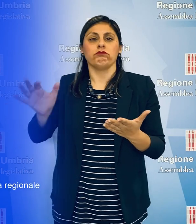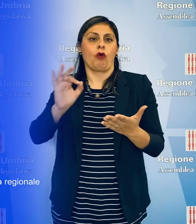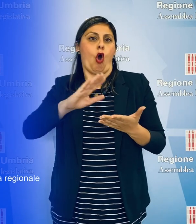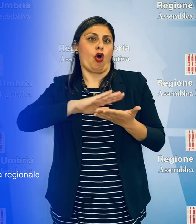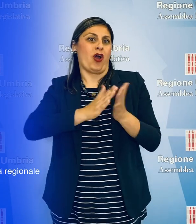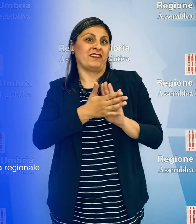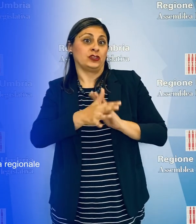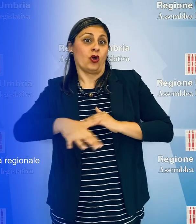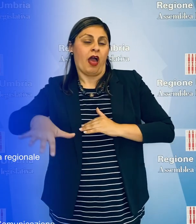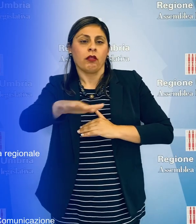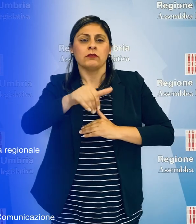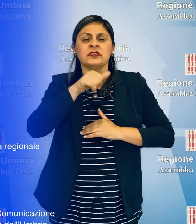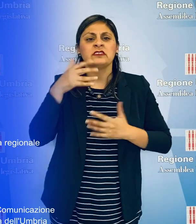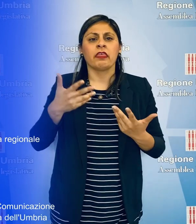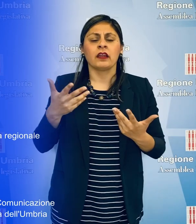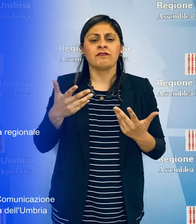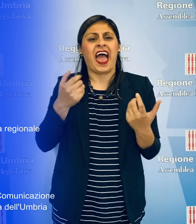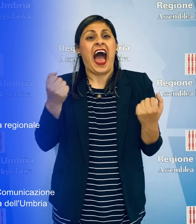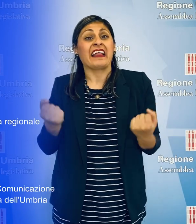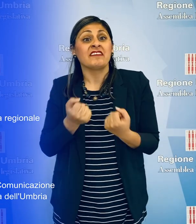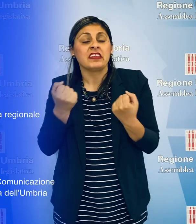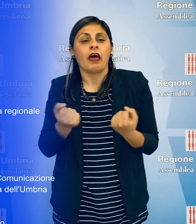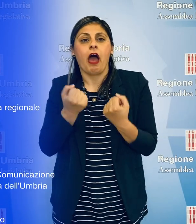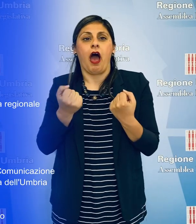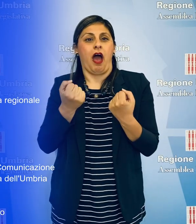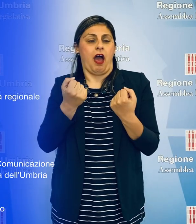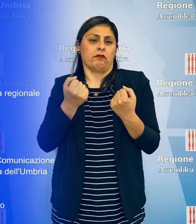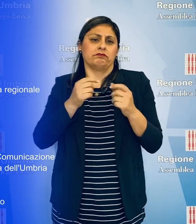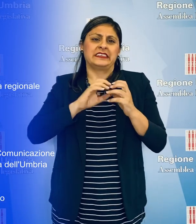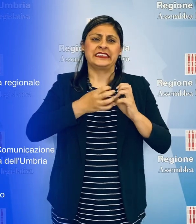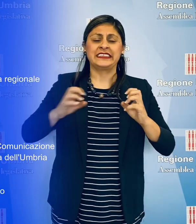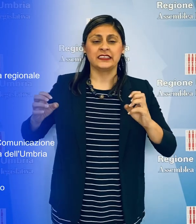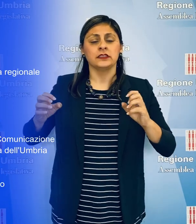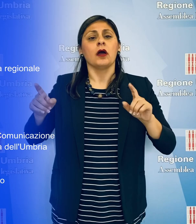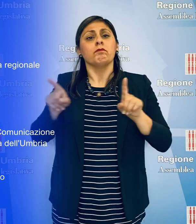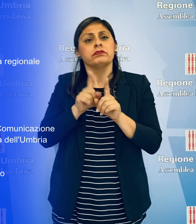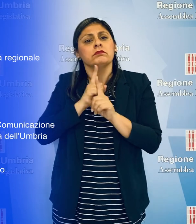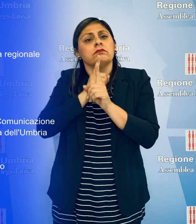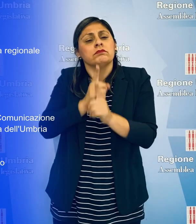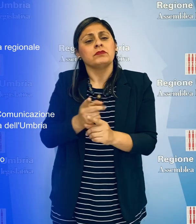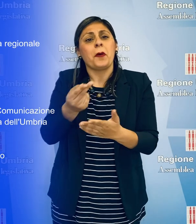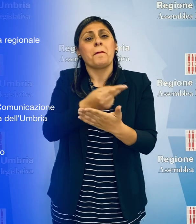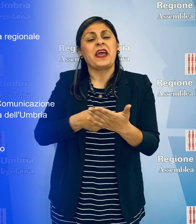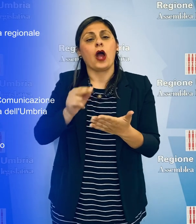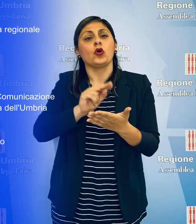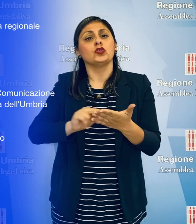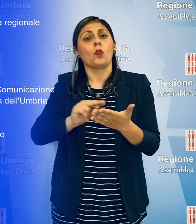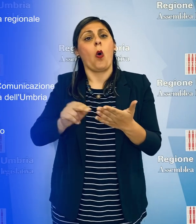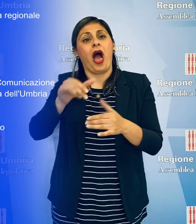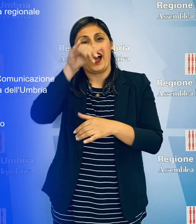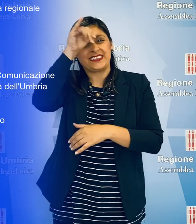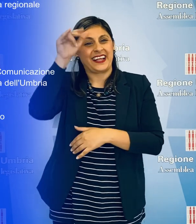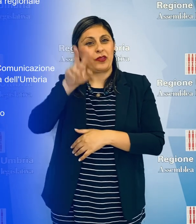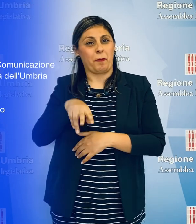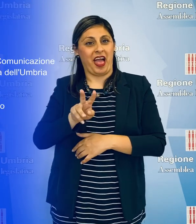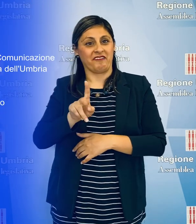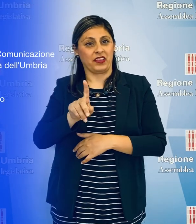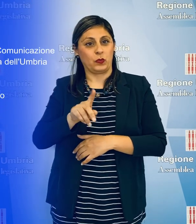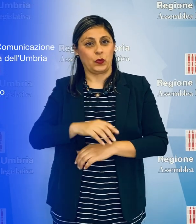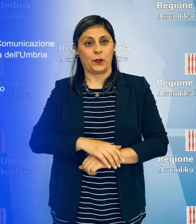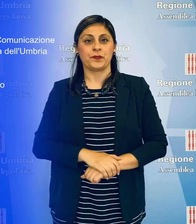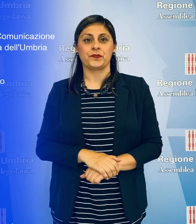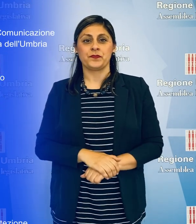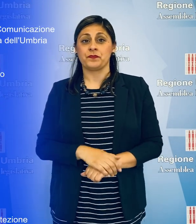spazi pubblici o in convenzione per una diversificazione delle attività, così come previste dal piano scuola per l